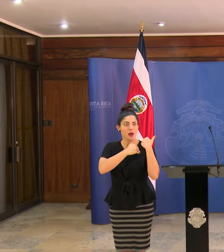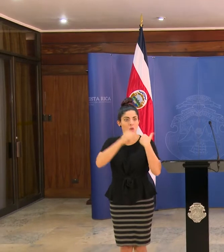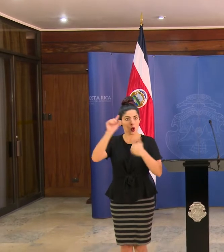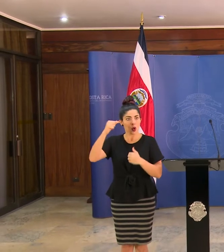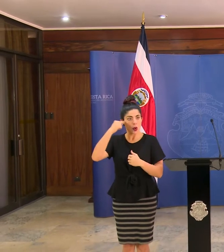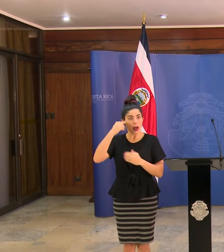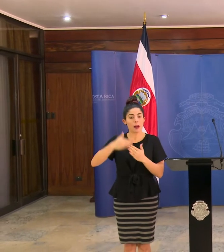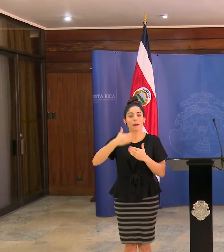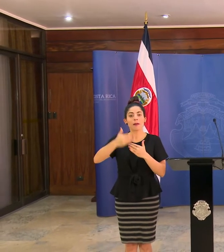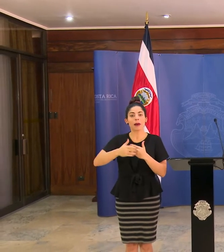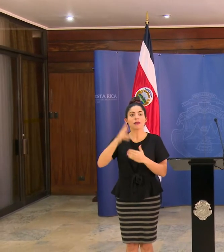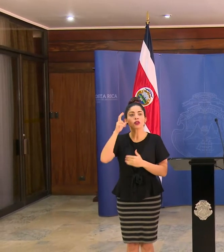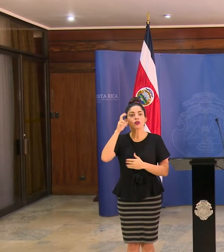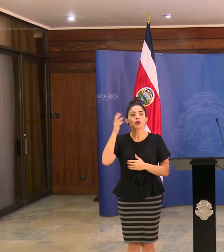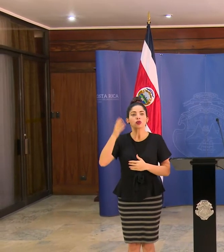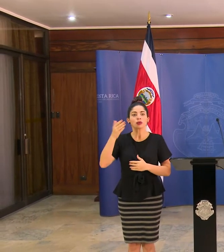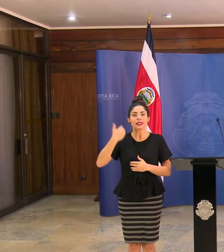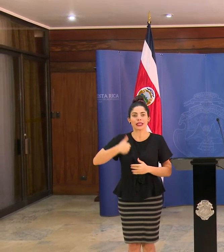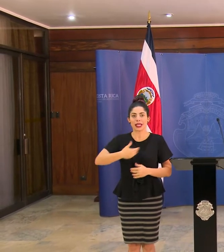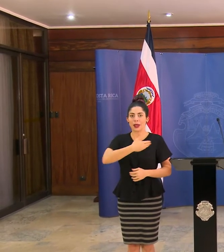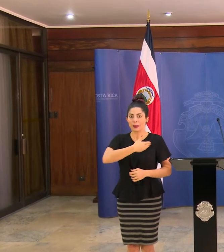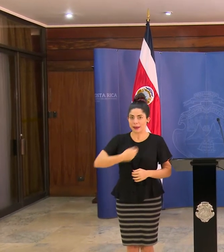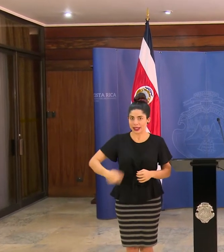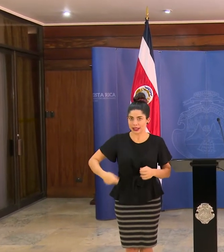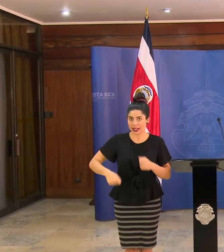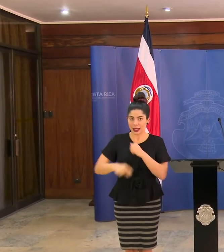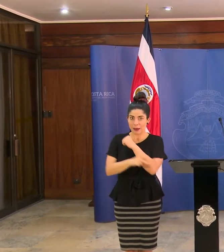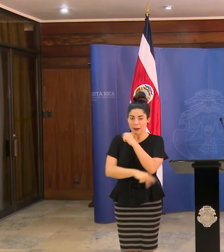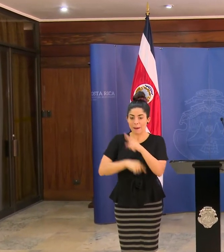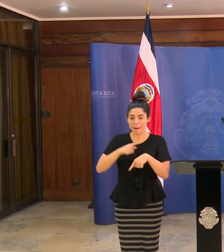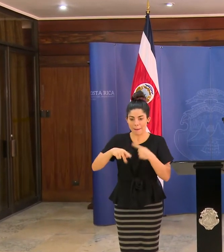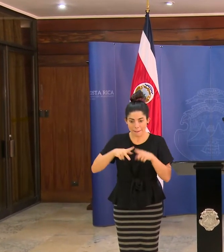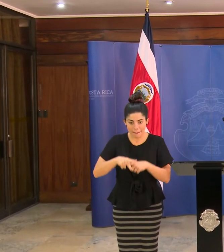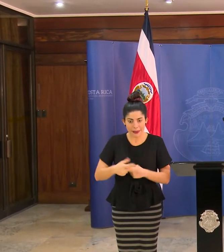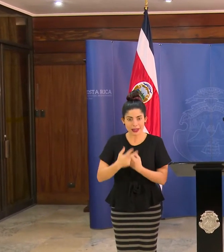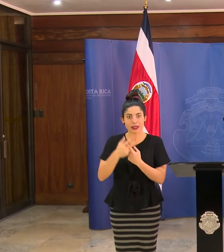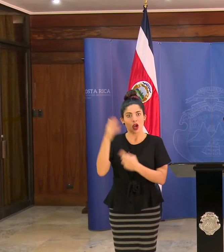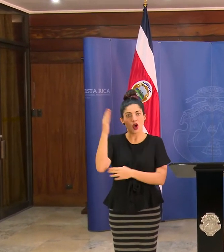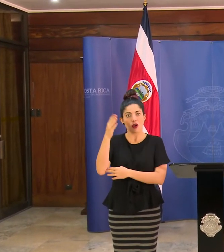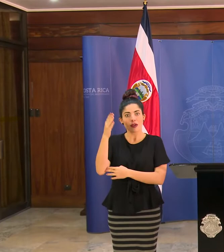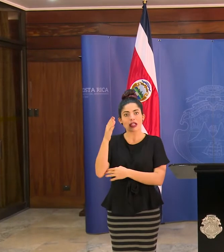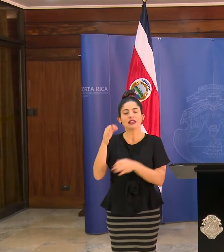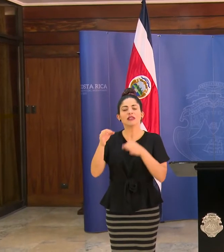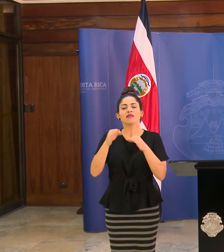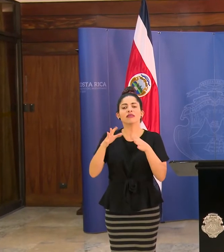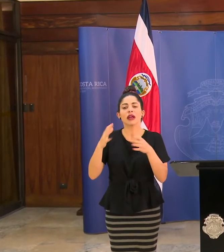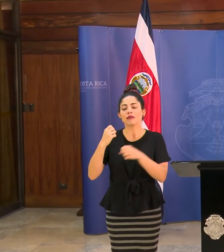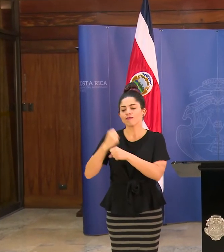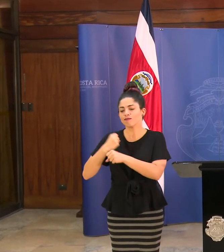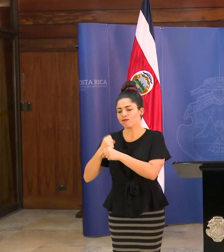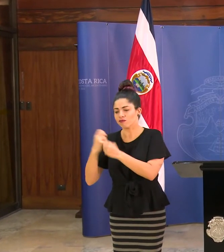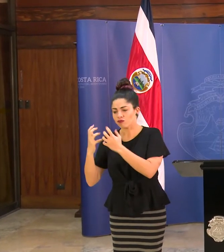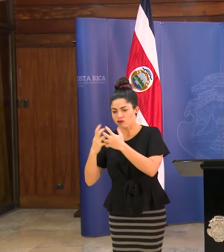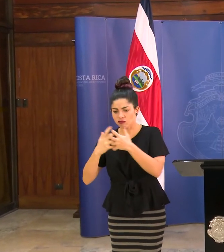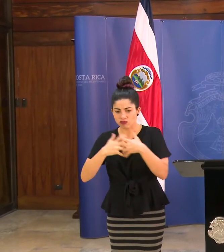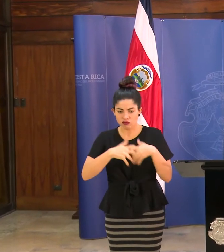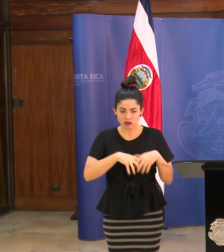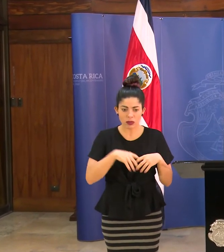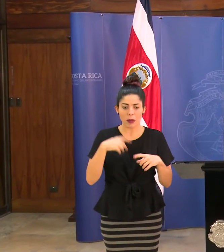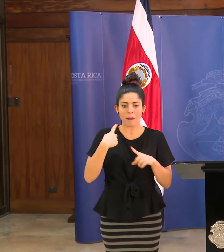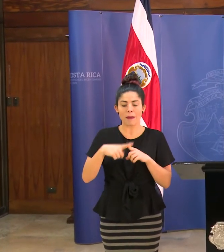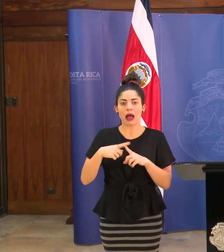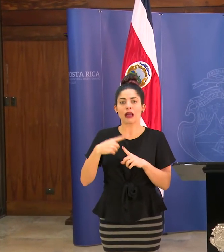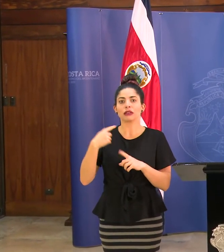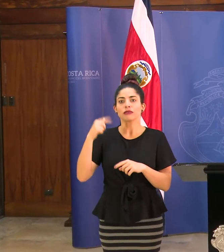escucharemos al señor presidente de la República iniciando esta conferencia de prensa sobre el trabajo articulado y las instrucciones que doy